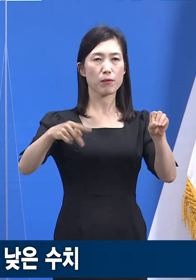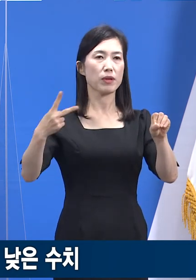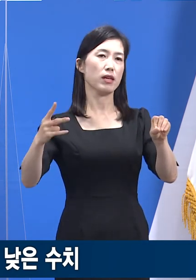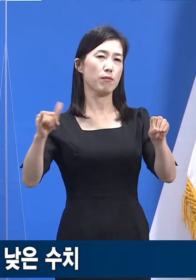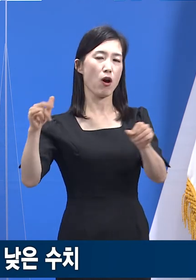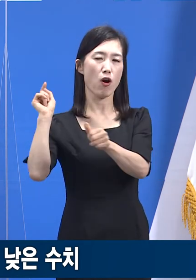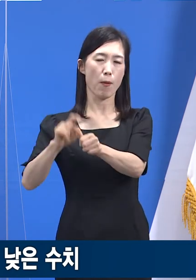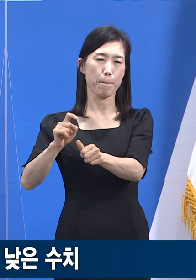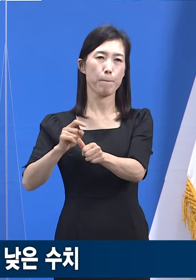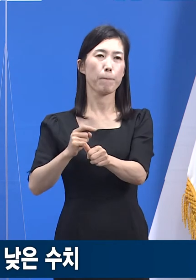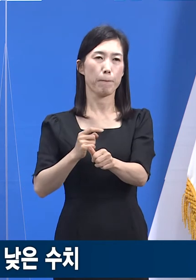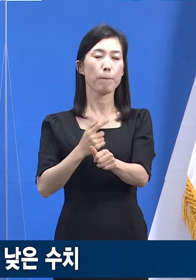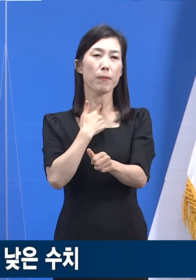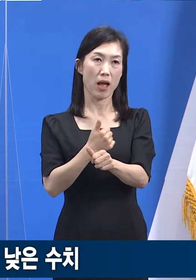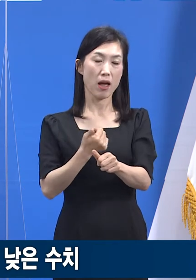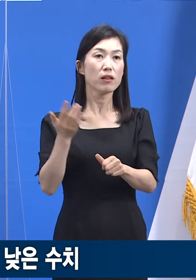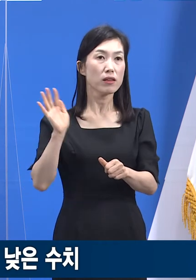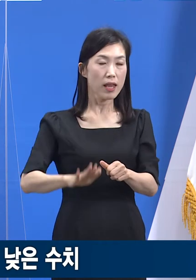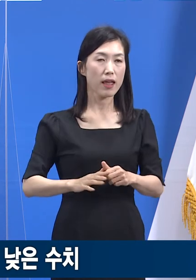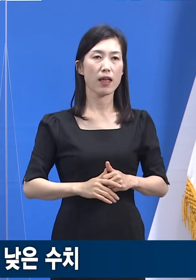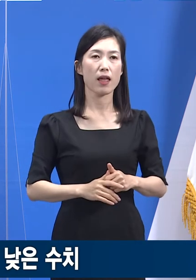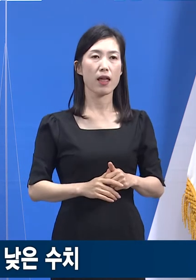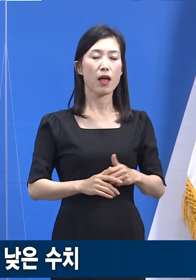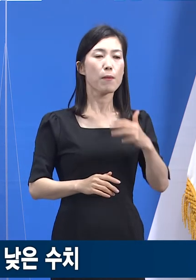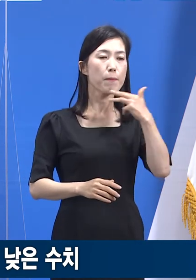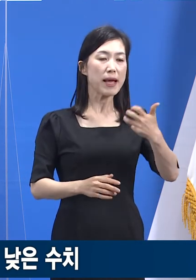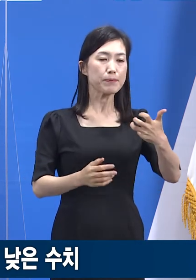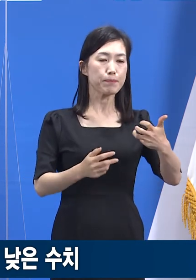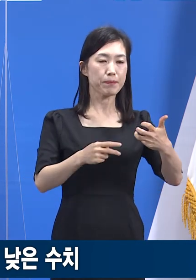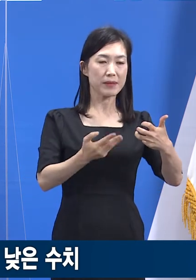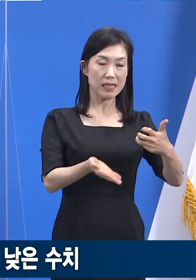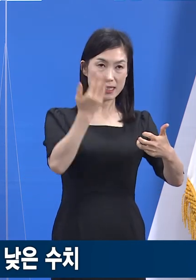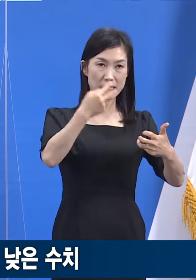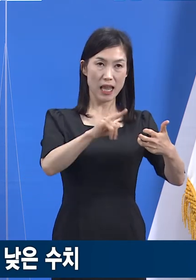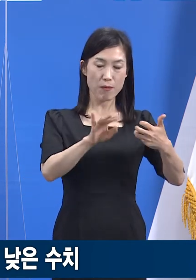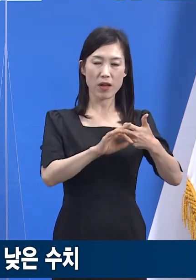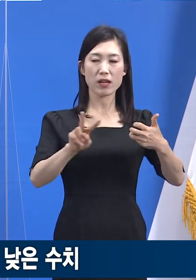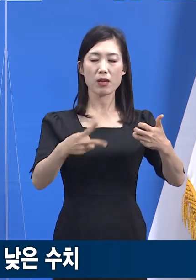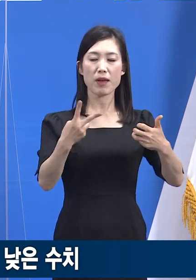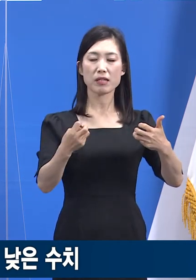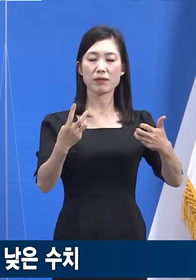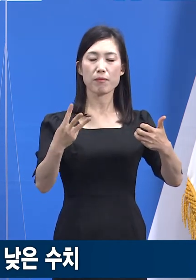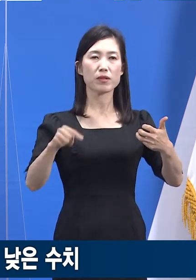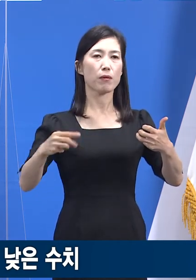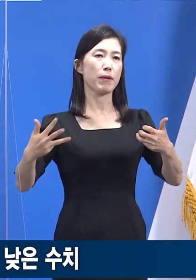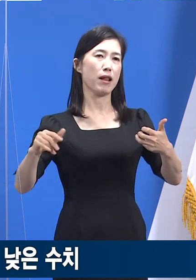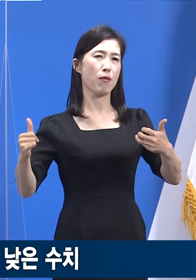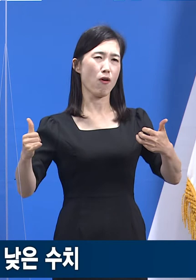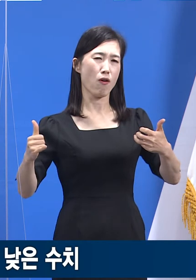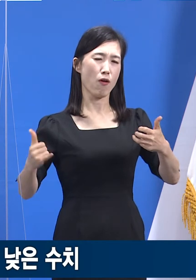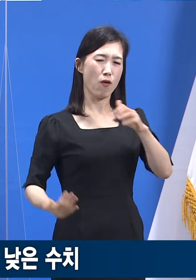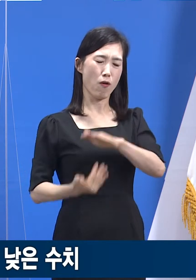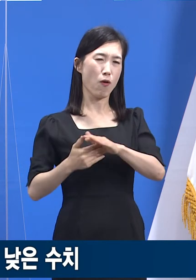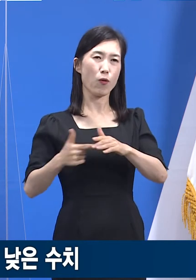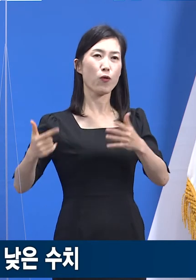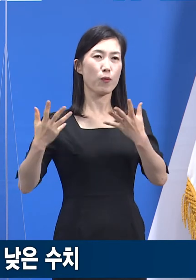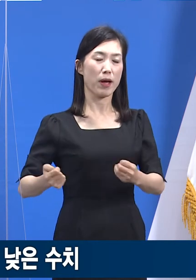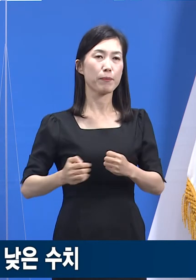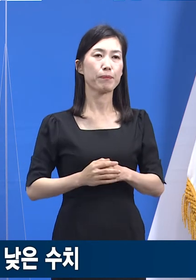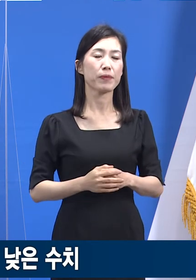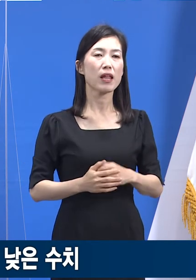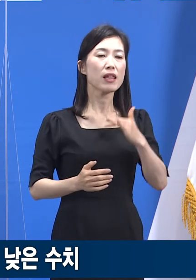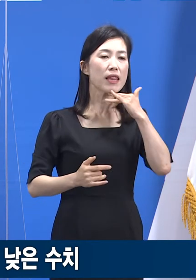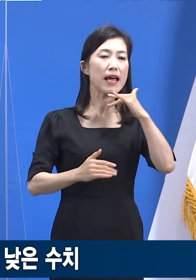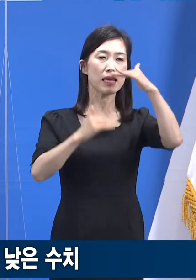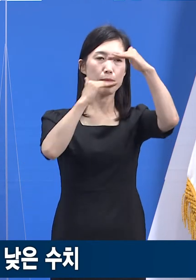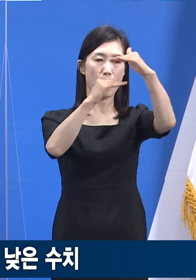감염이었던 데 비해 80세 이상 연령군은 223.8명이었습니다. 연령